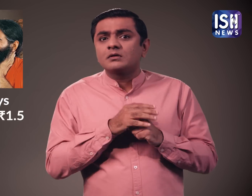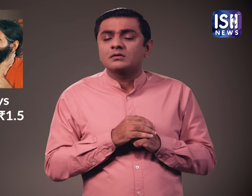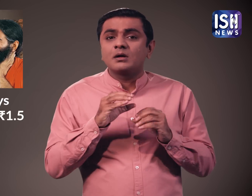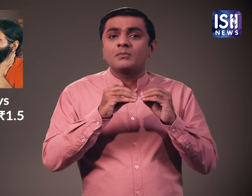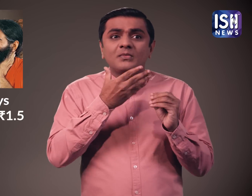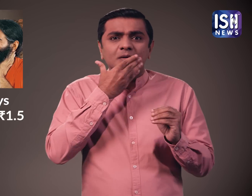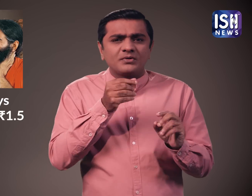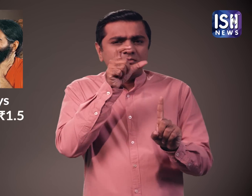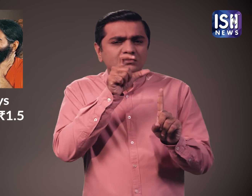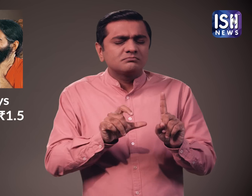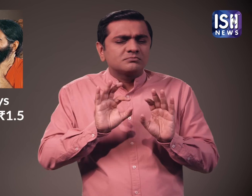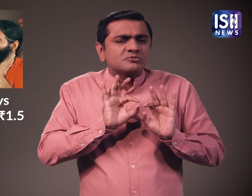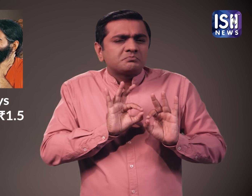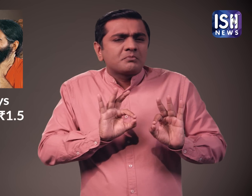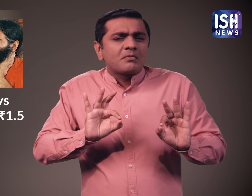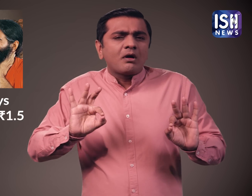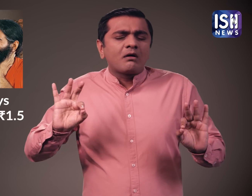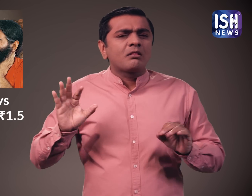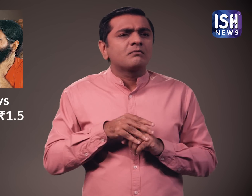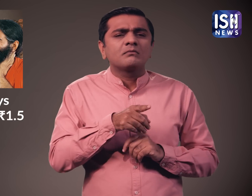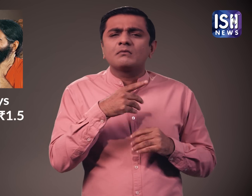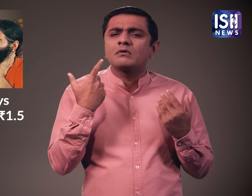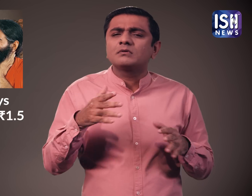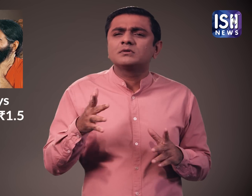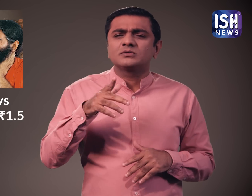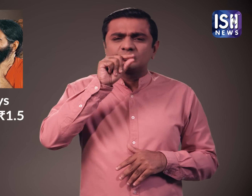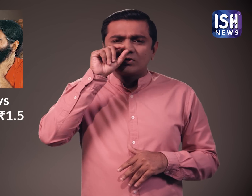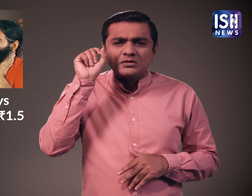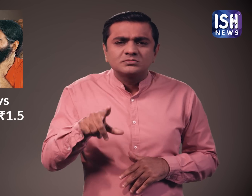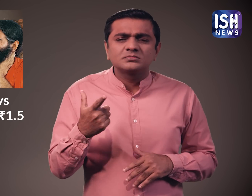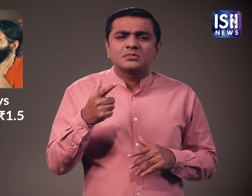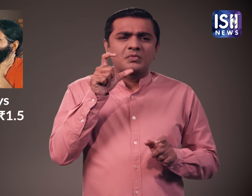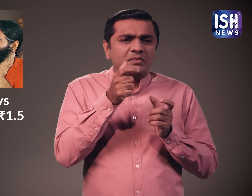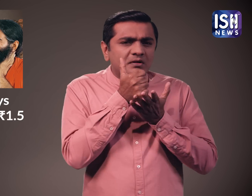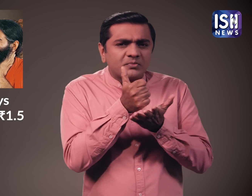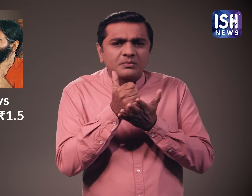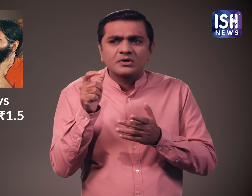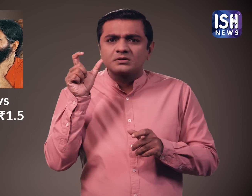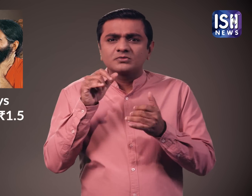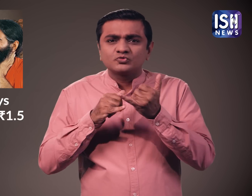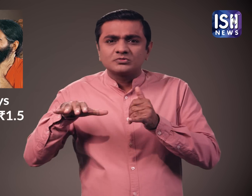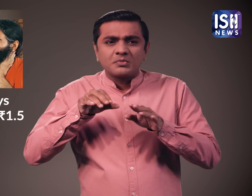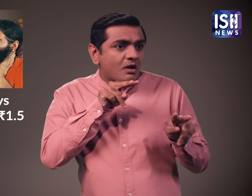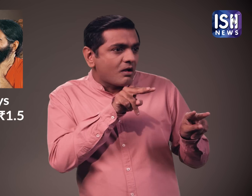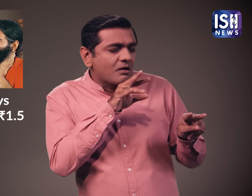बाबा राम देव अक्सर अपने कार्यक्रमों, टिपडियों और परोपकारी गतिविद्यों के लिए चर्चा में रहते